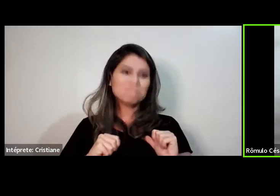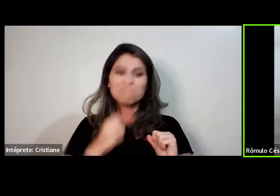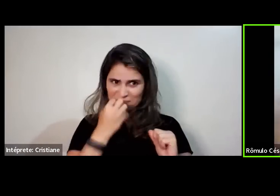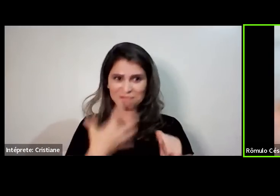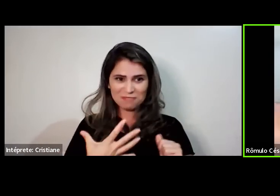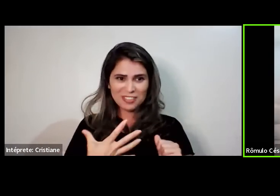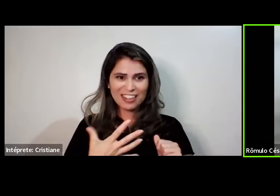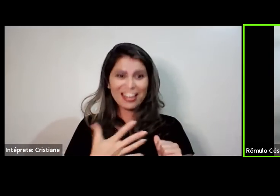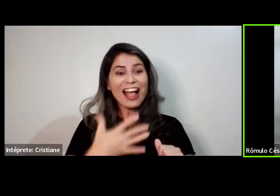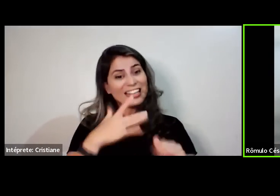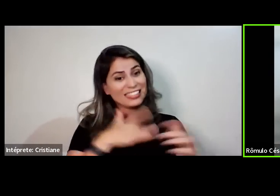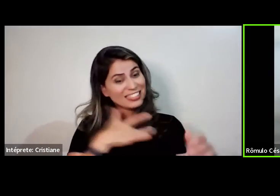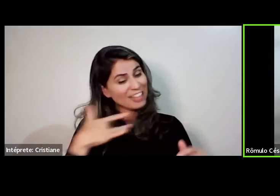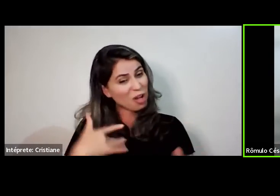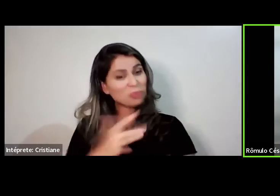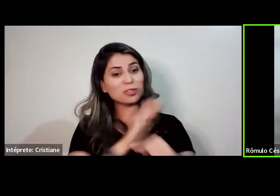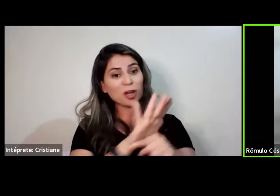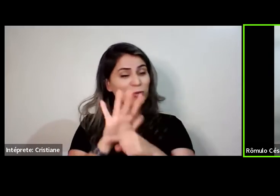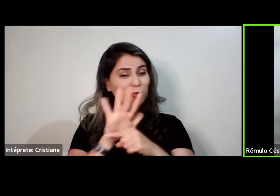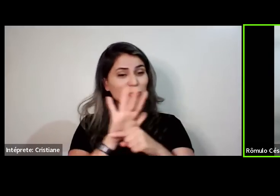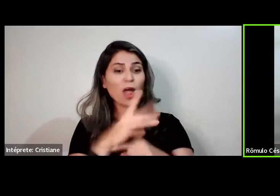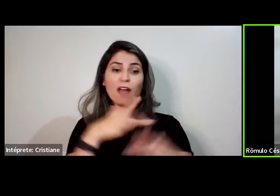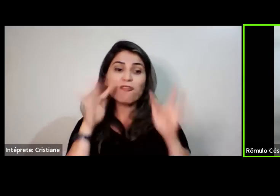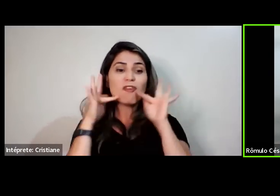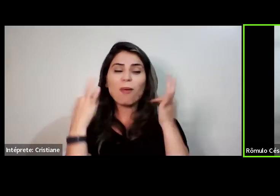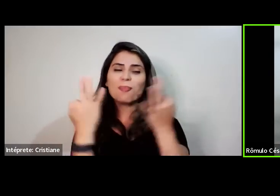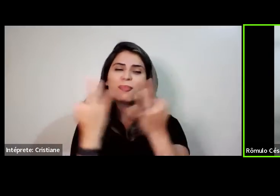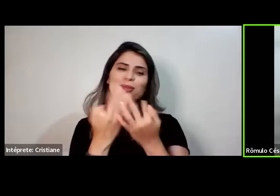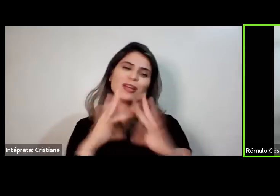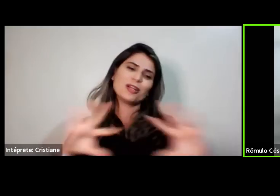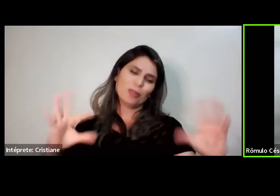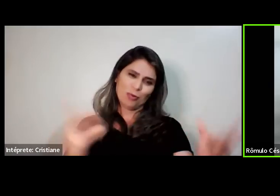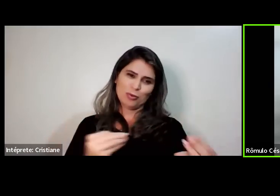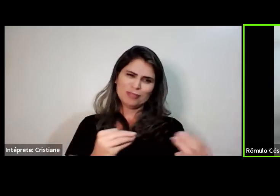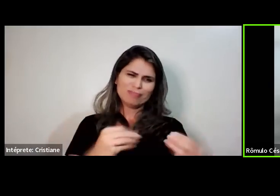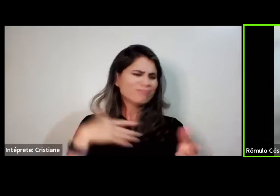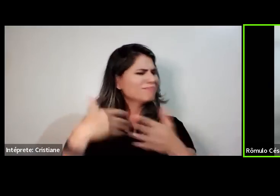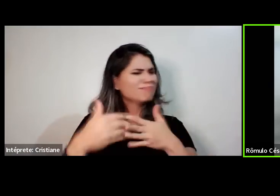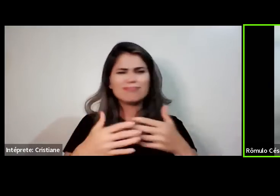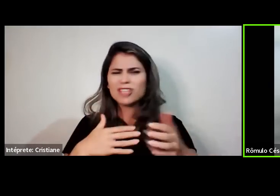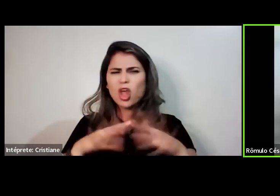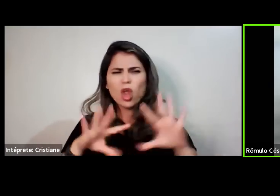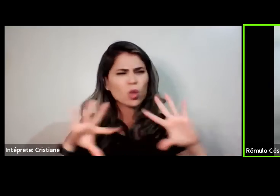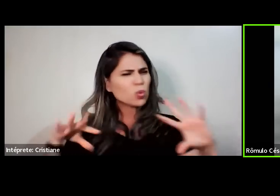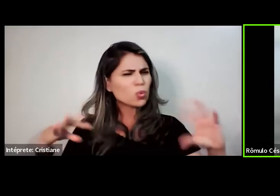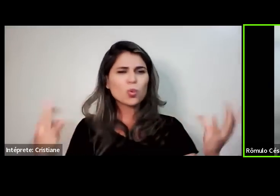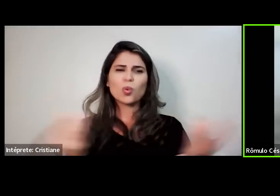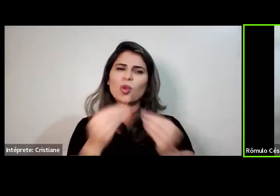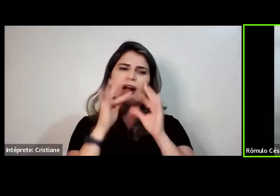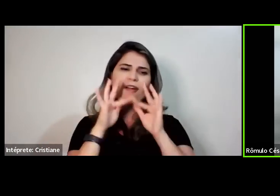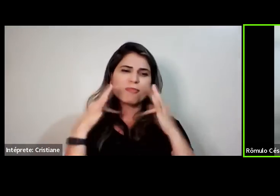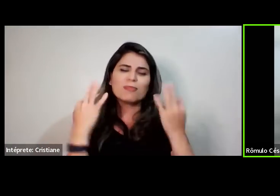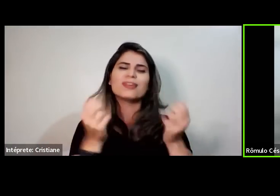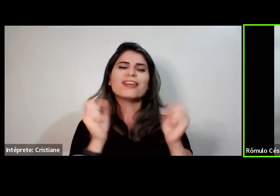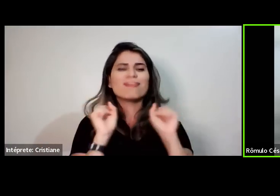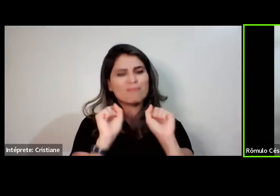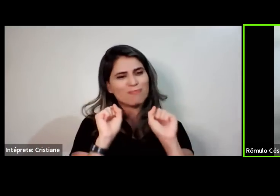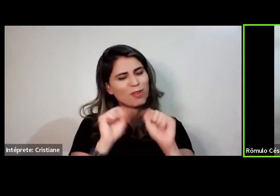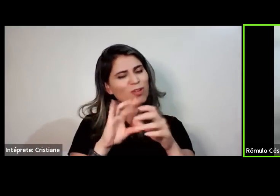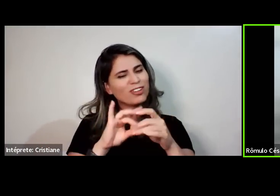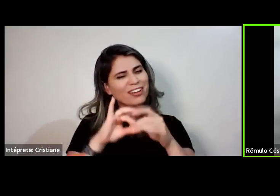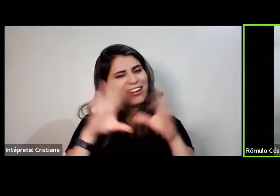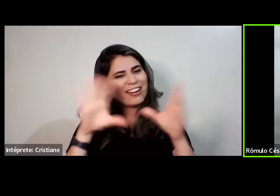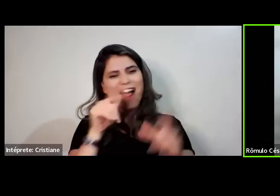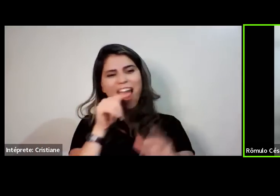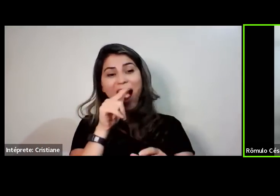e familiar. Todos podem fazer o uso. Não tem contraindicação nenhuma. O filtro que você tem na sua